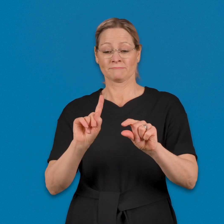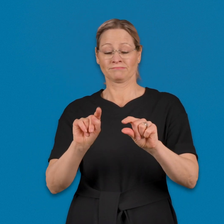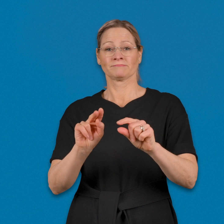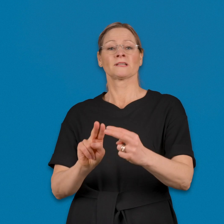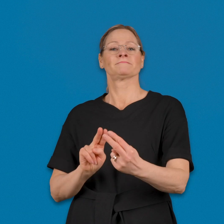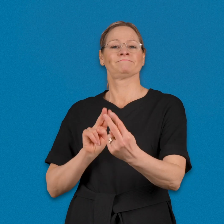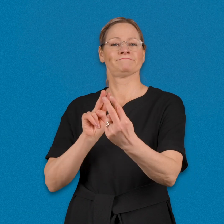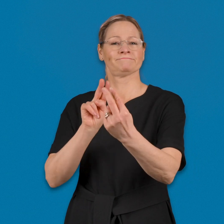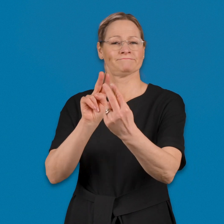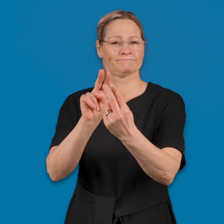Käynnistä etäyhteys.